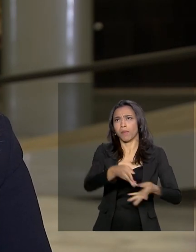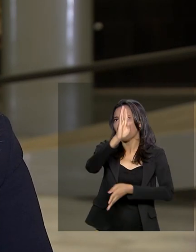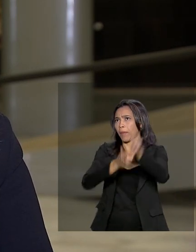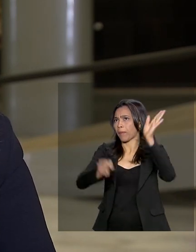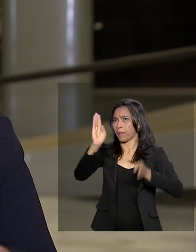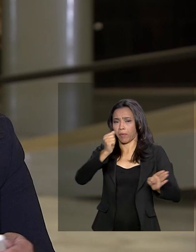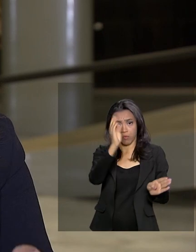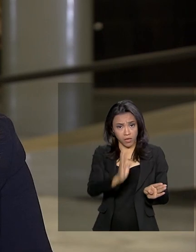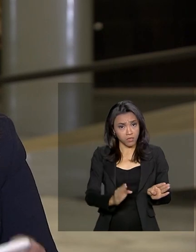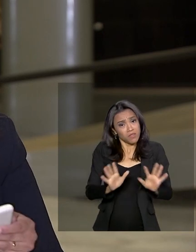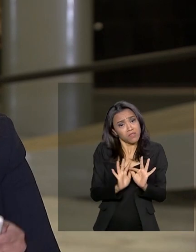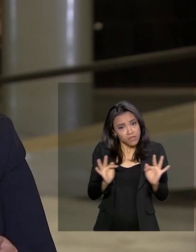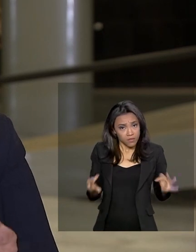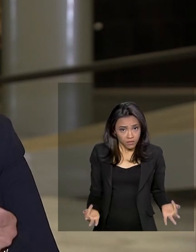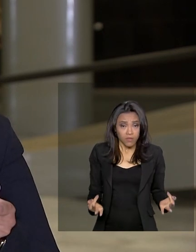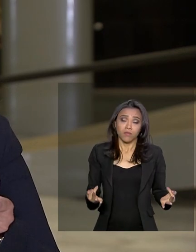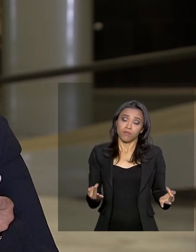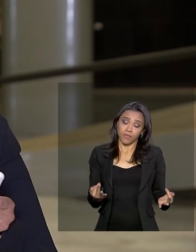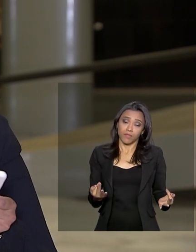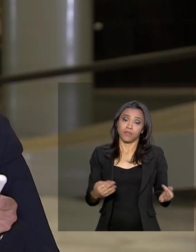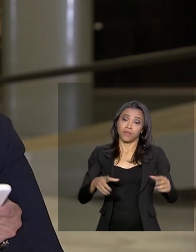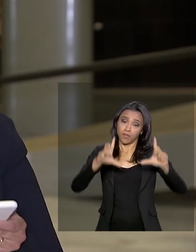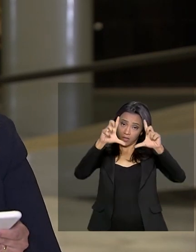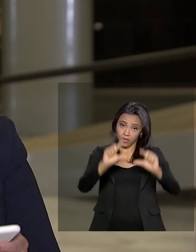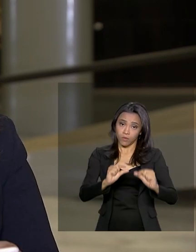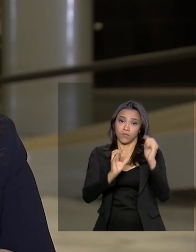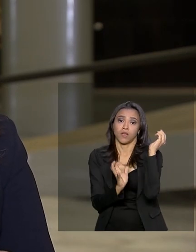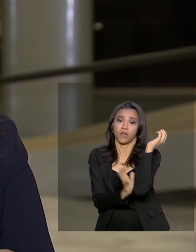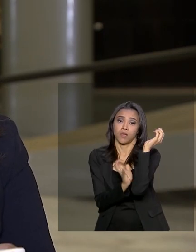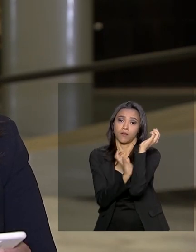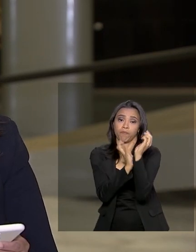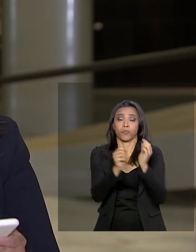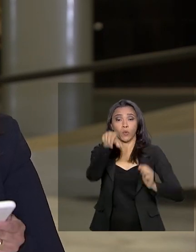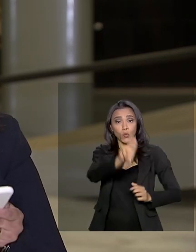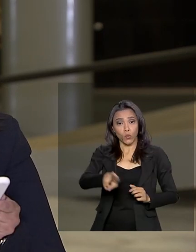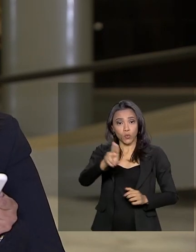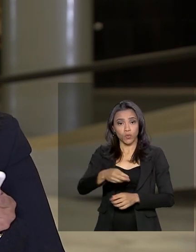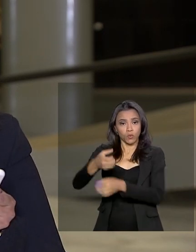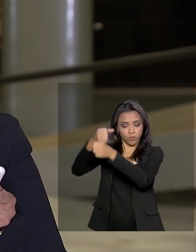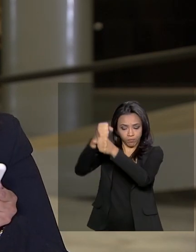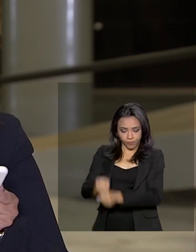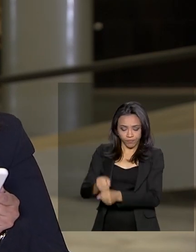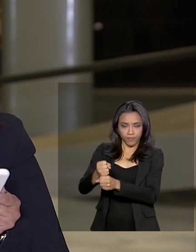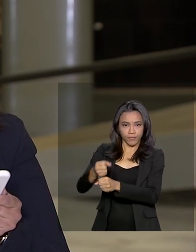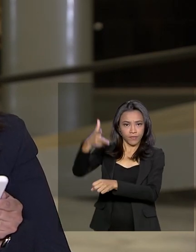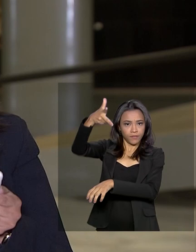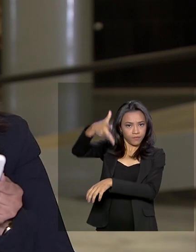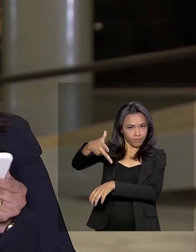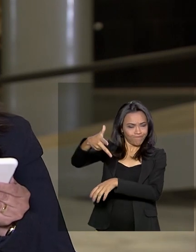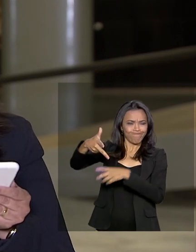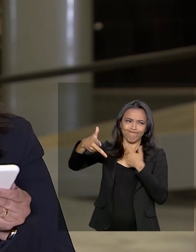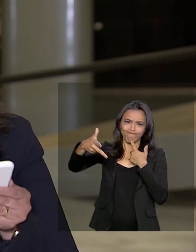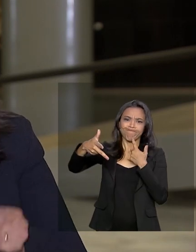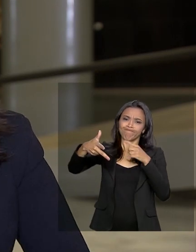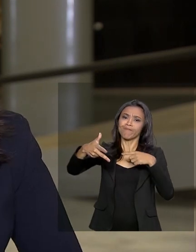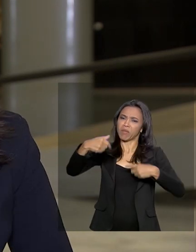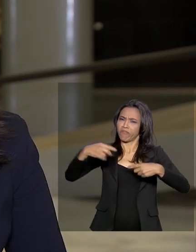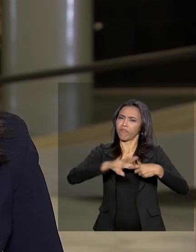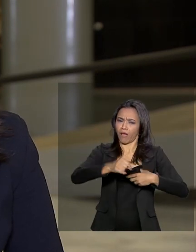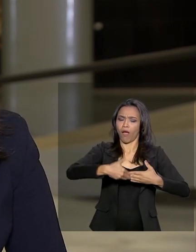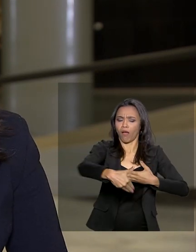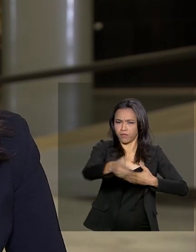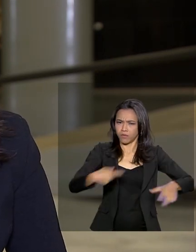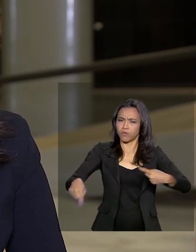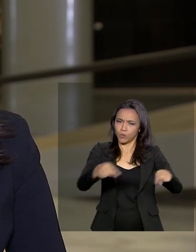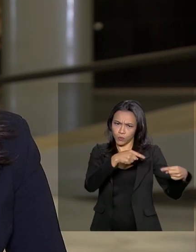esse processo mais simples e menos burocrático. O uso dos radares fixos também vai ser rediscutido, também vai ser revisto, como